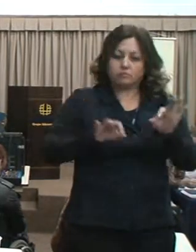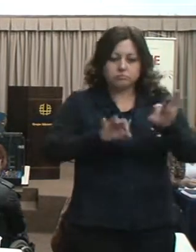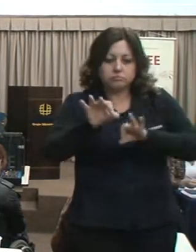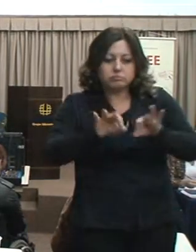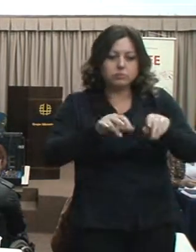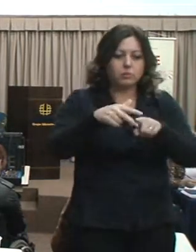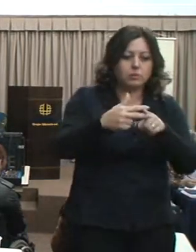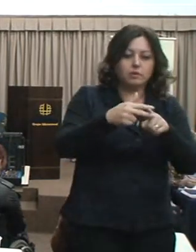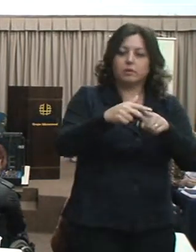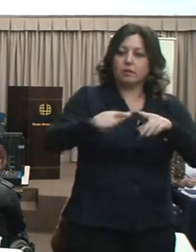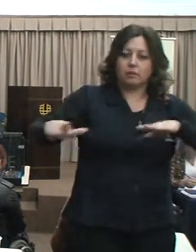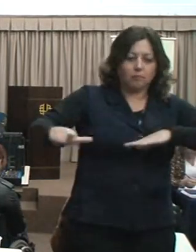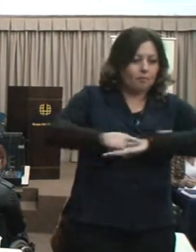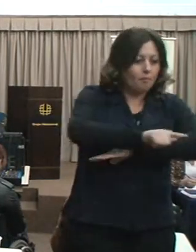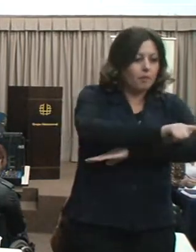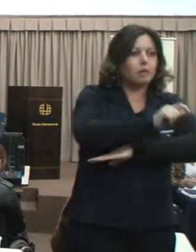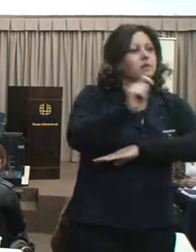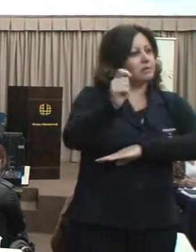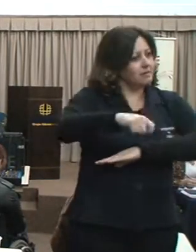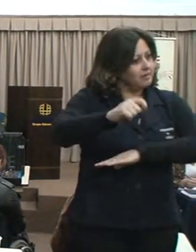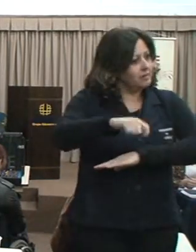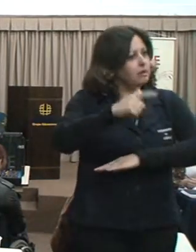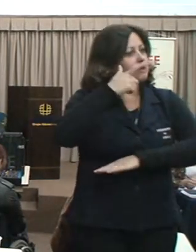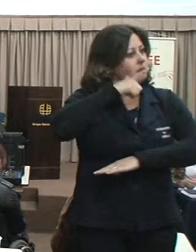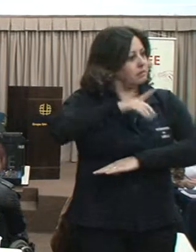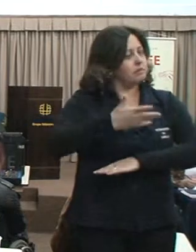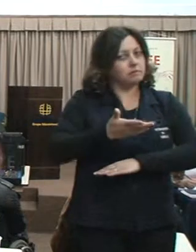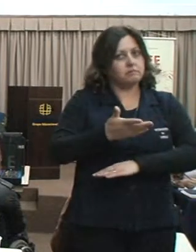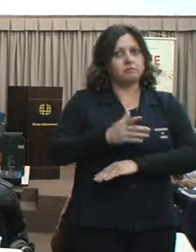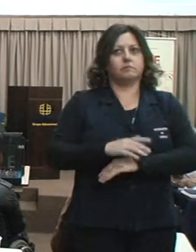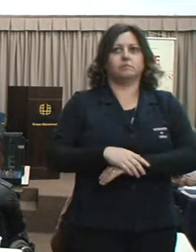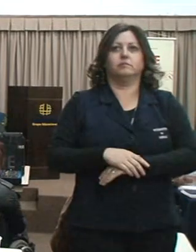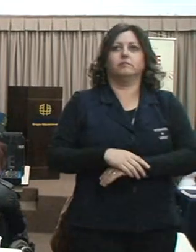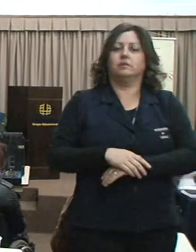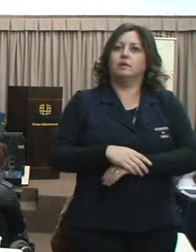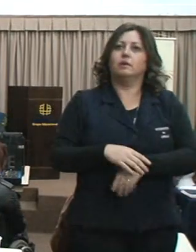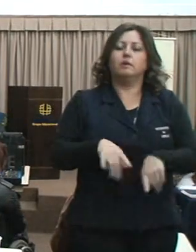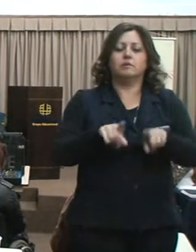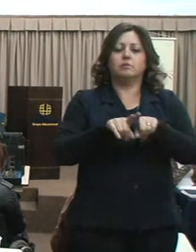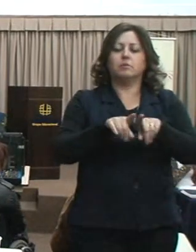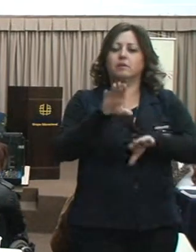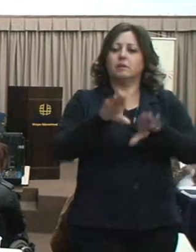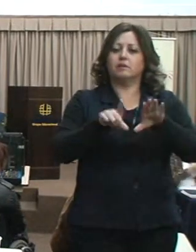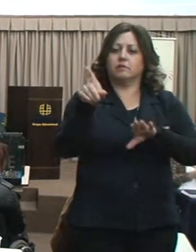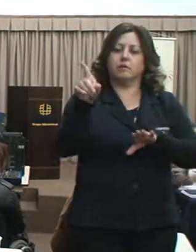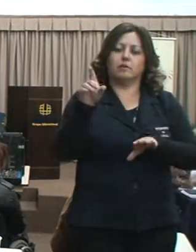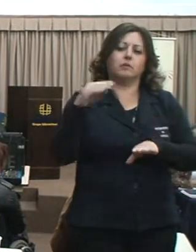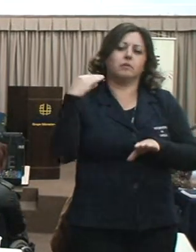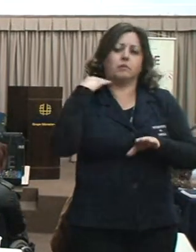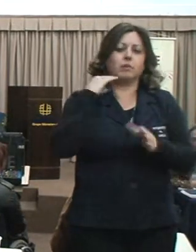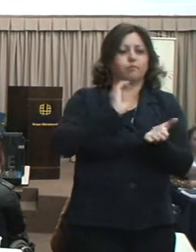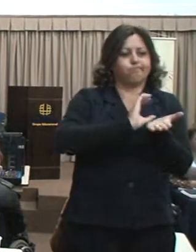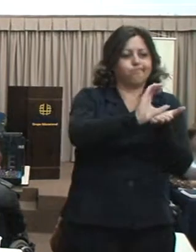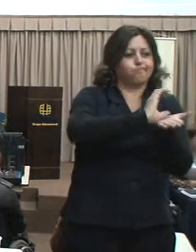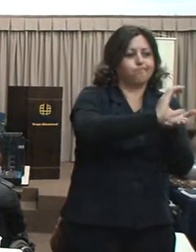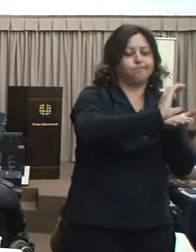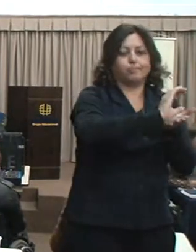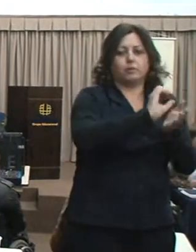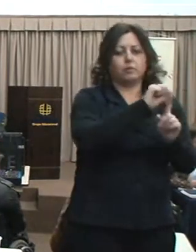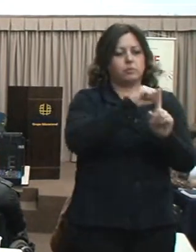bancos internacionais na área social, vamos dizer assim. Então, a luta, a notícia